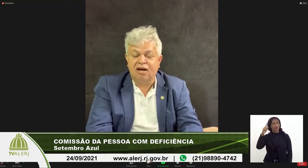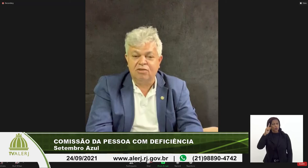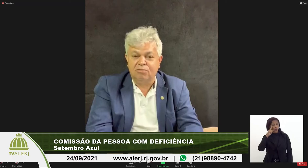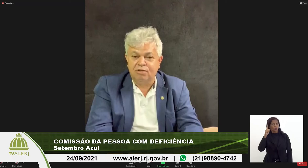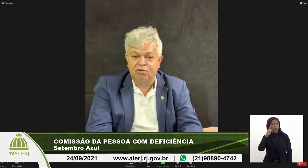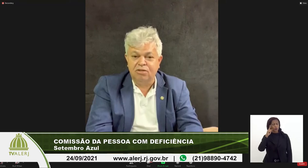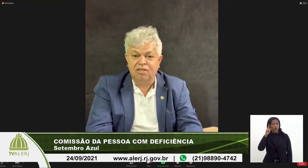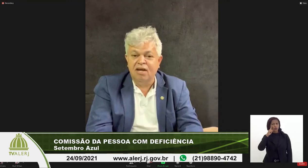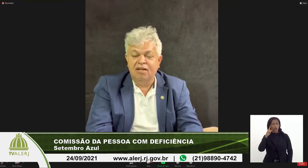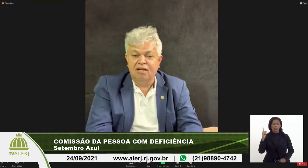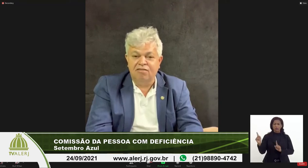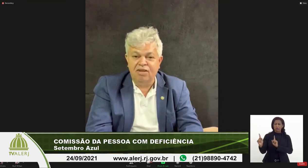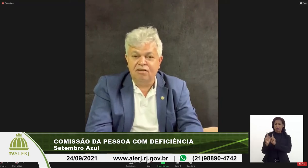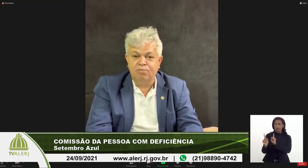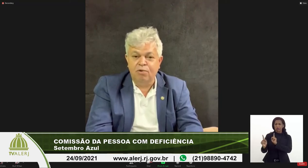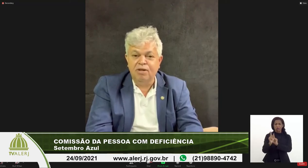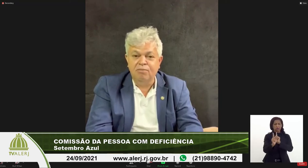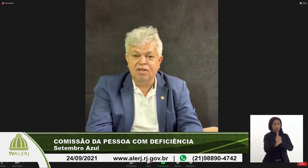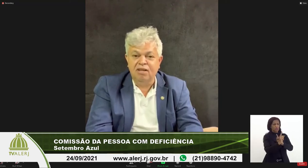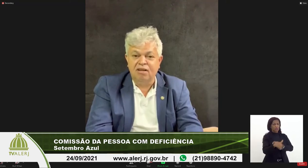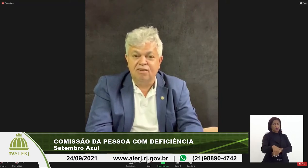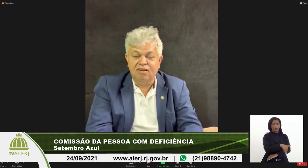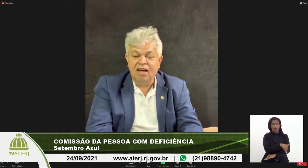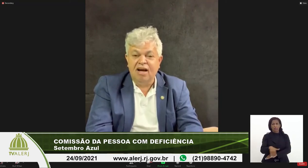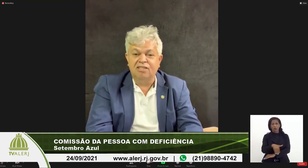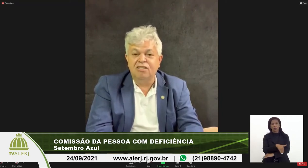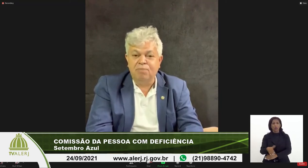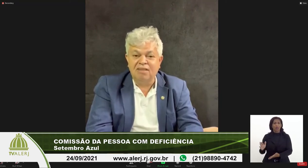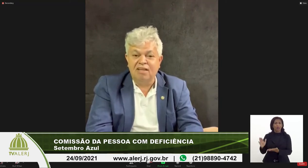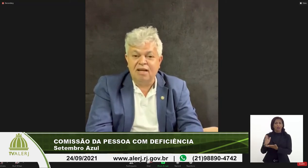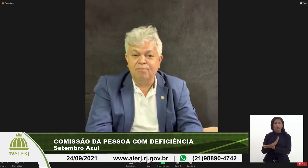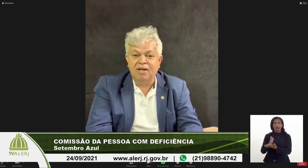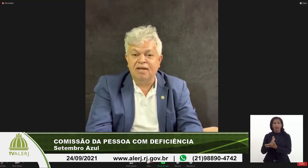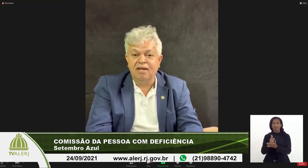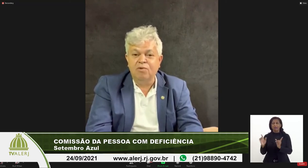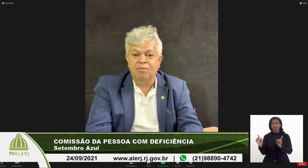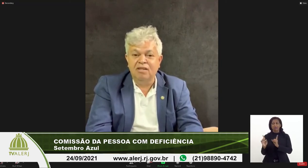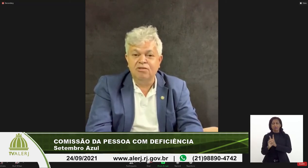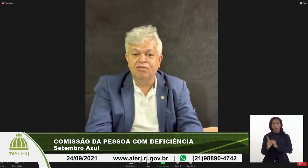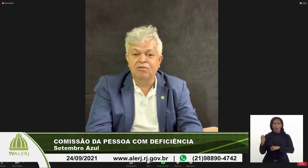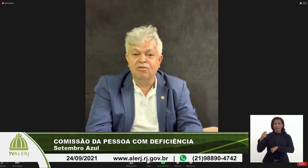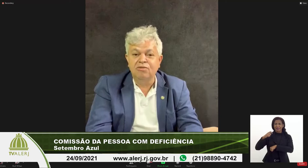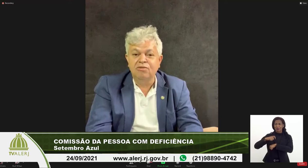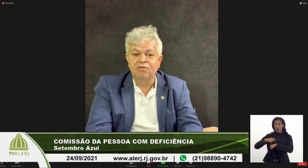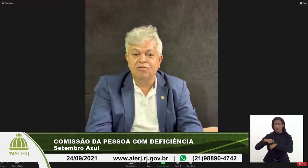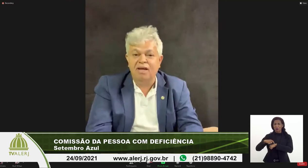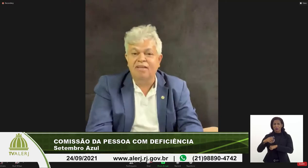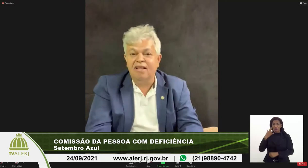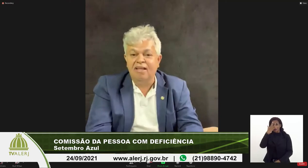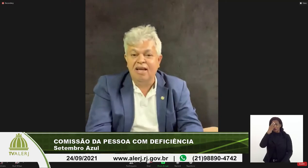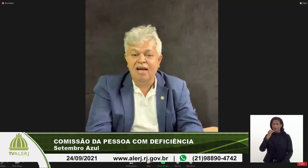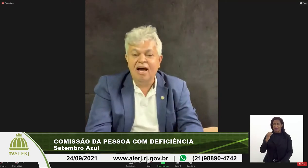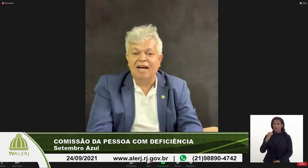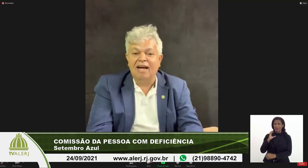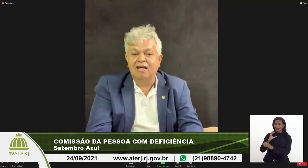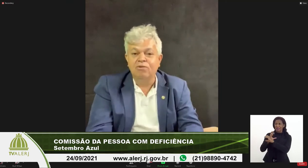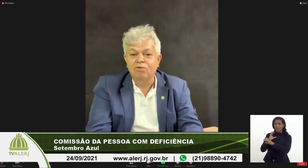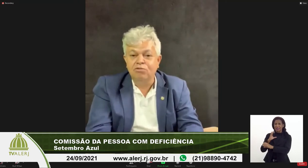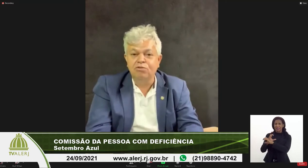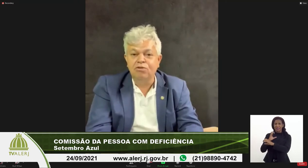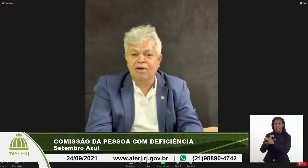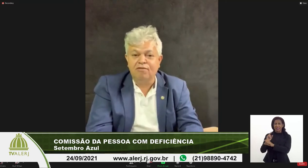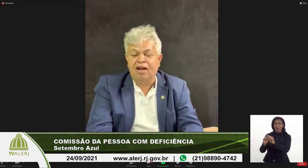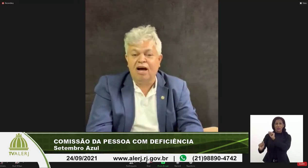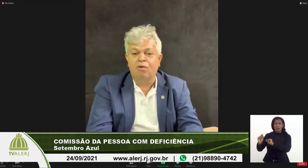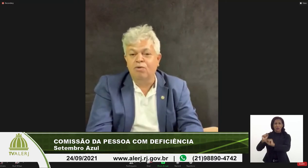a gente está com as pessoas nas vias públicas e muitas das vezes a gente passa até por aquele momento de não saber entender aquilo que